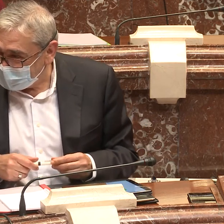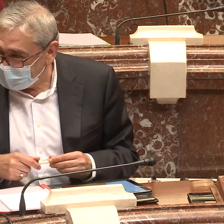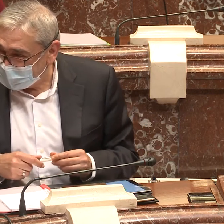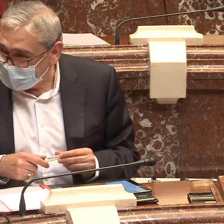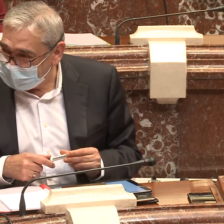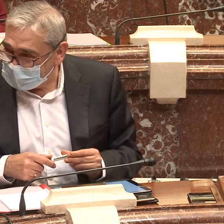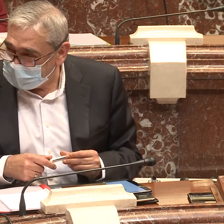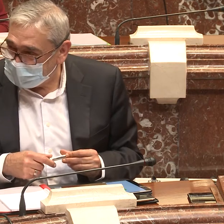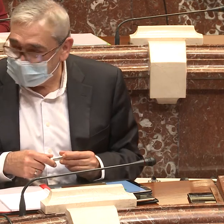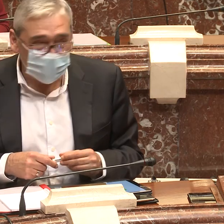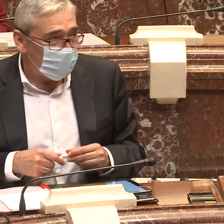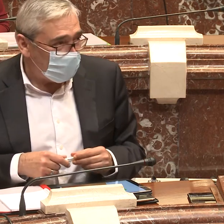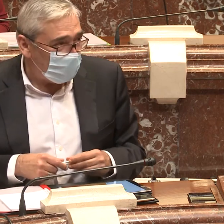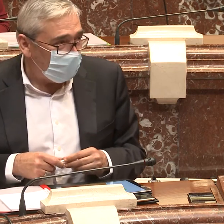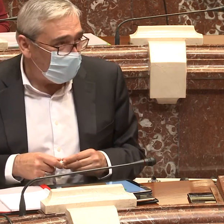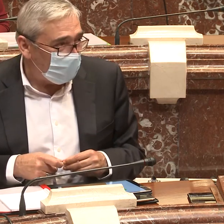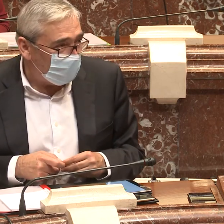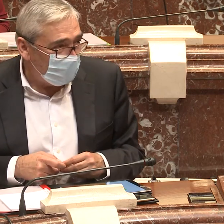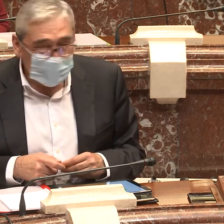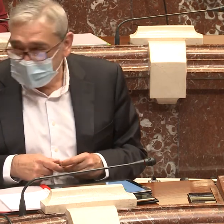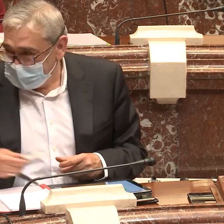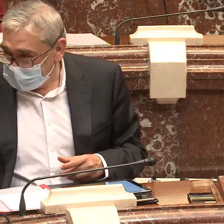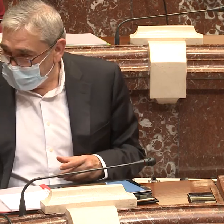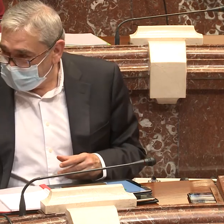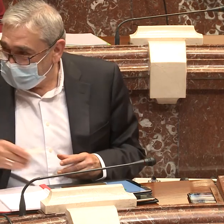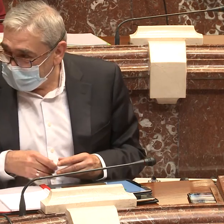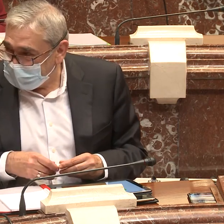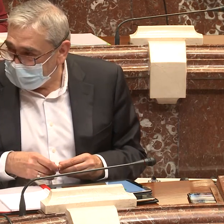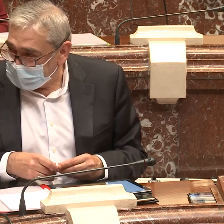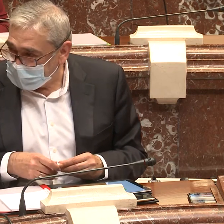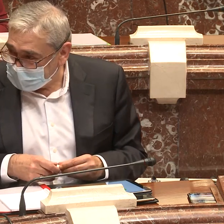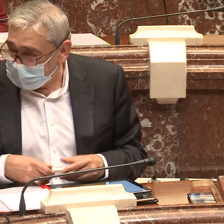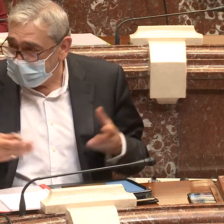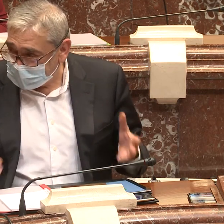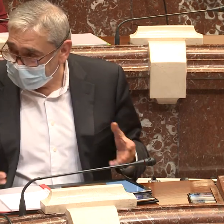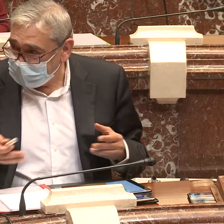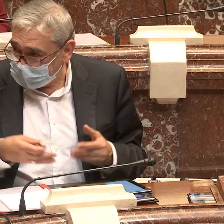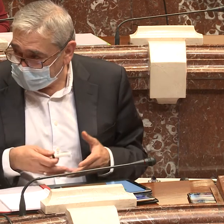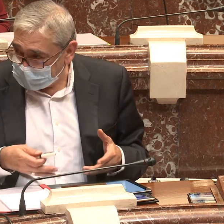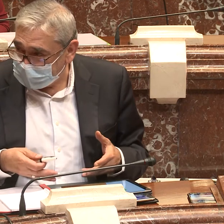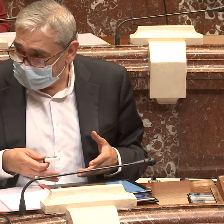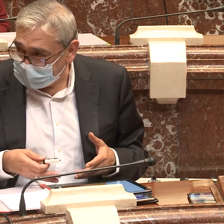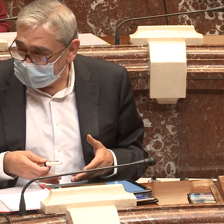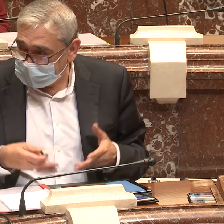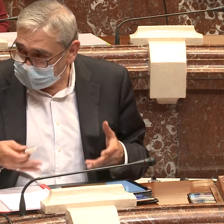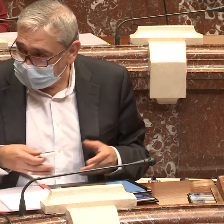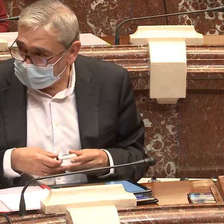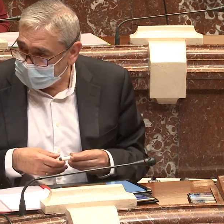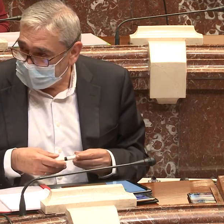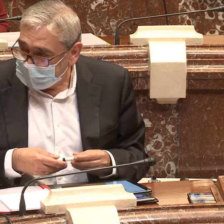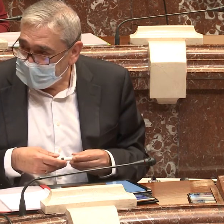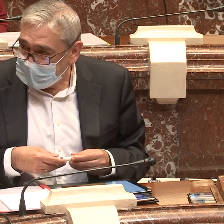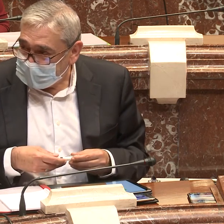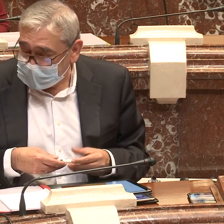la señora Martínez Páez por hacer toda su intervención empleando el lenguaje de signos que tanto desde aquí queremos